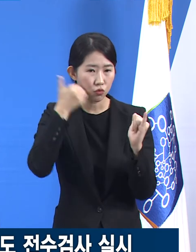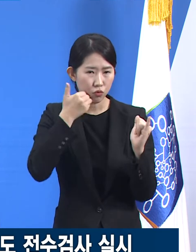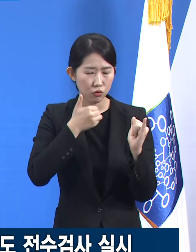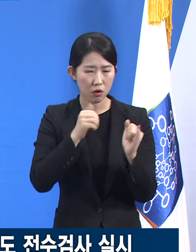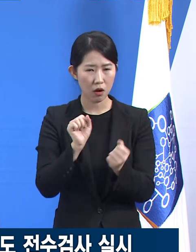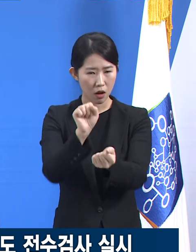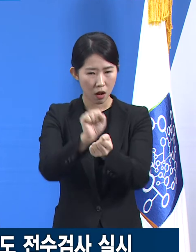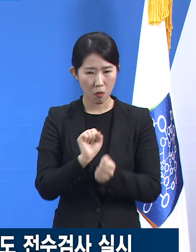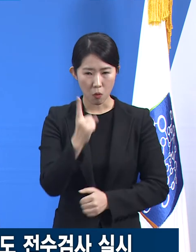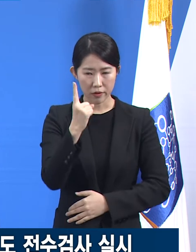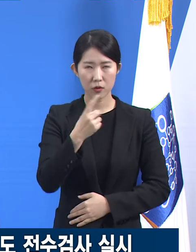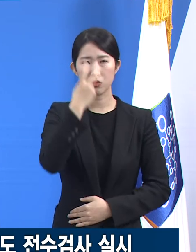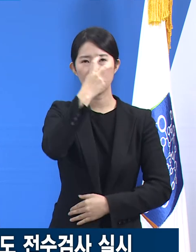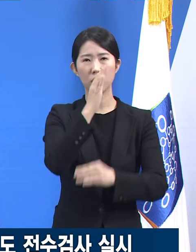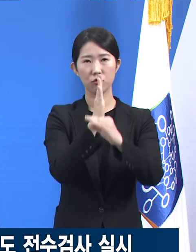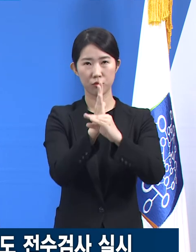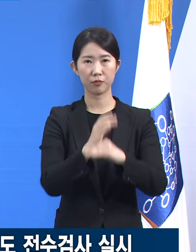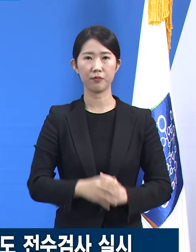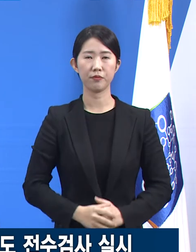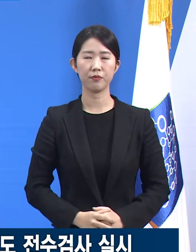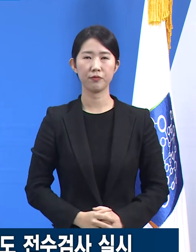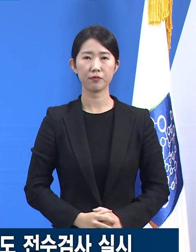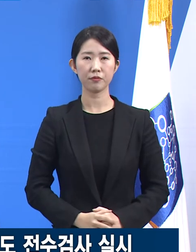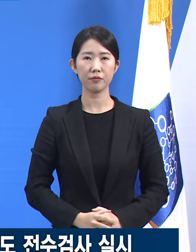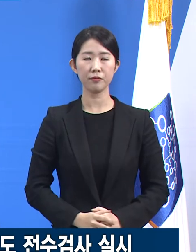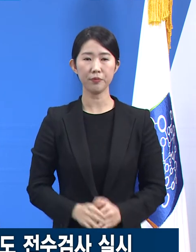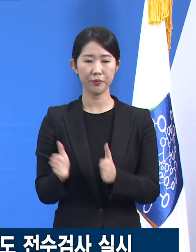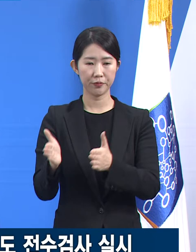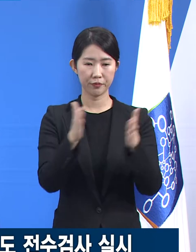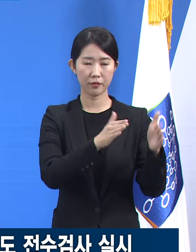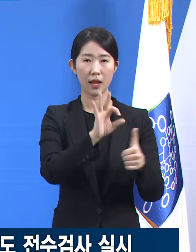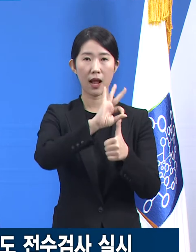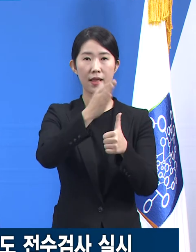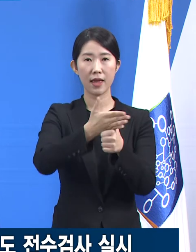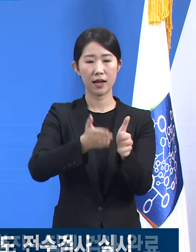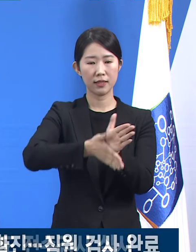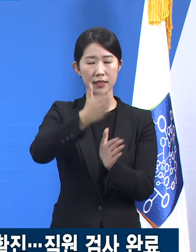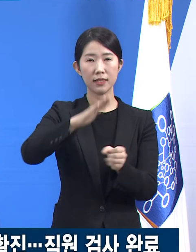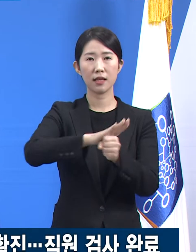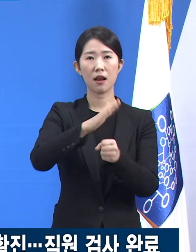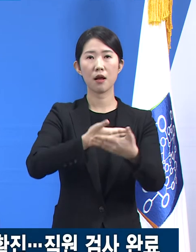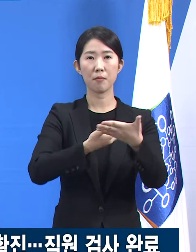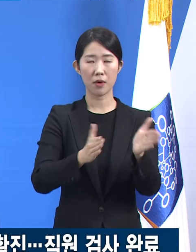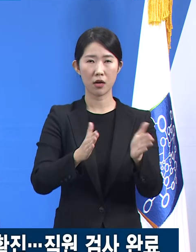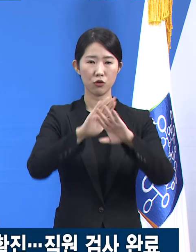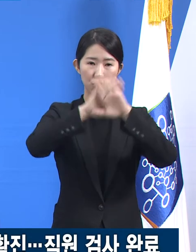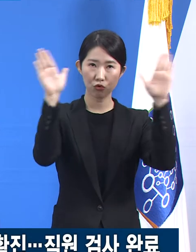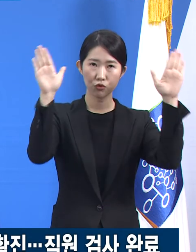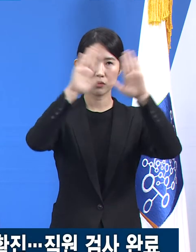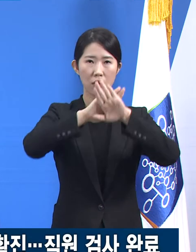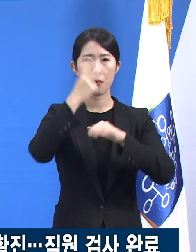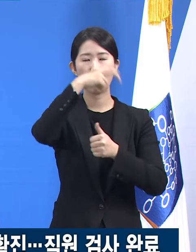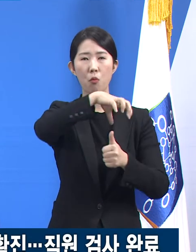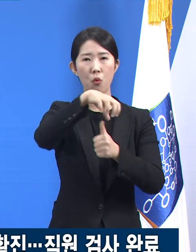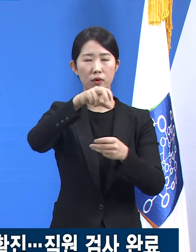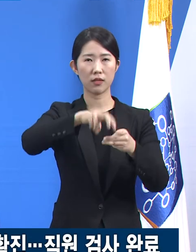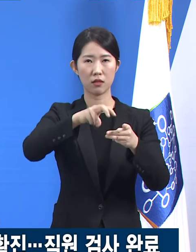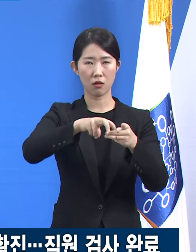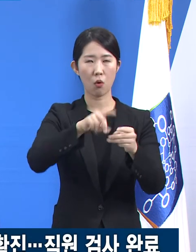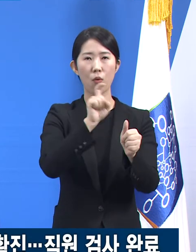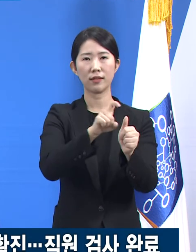조사 중입니다. 안양시 사랑방 주야간 보호센터 관련 확진 상황입니다.